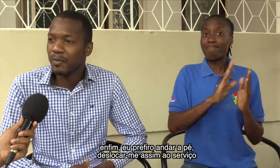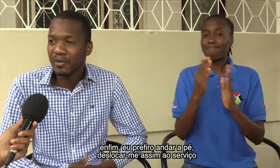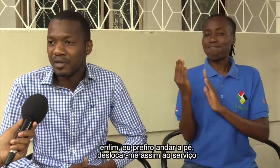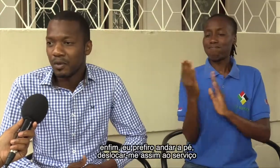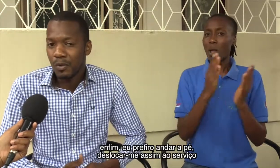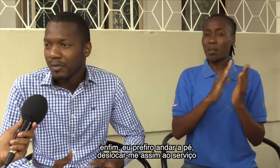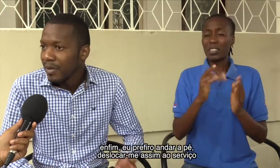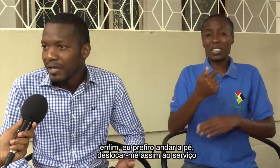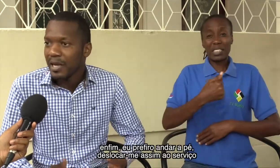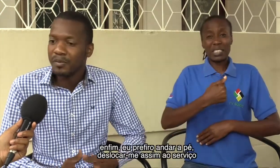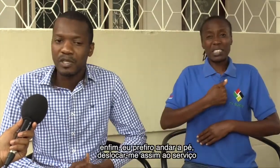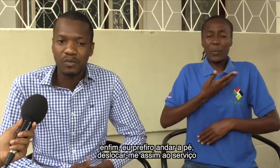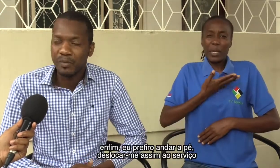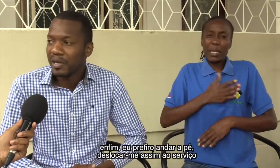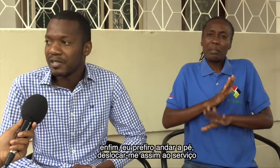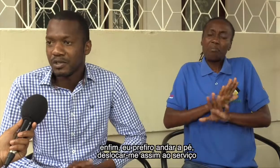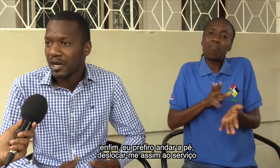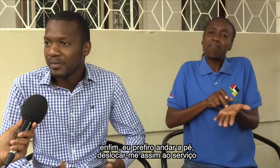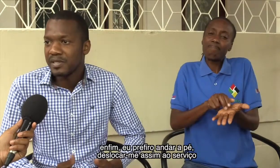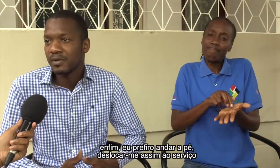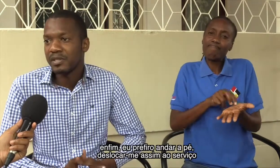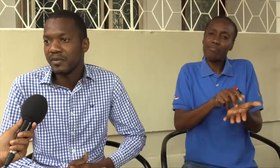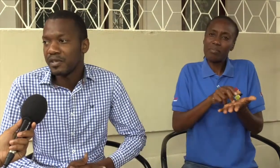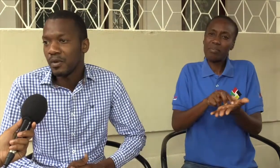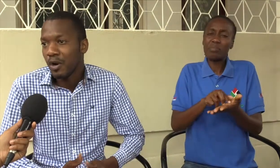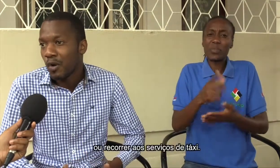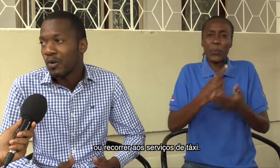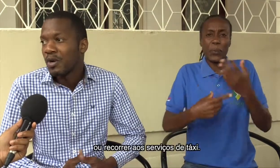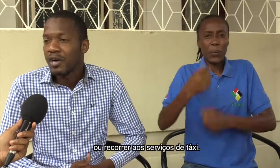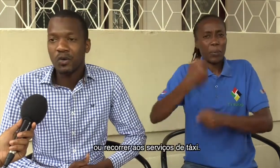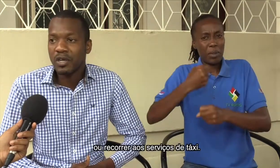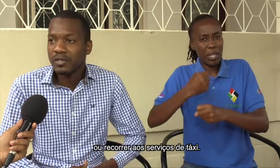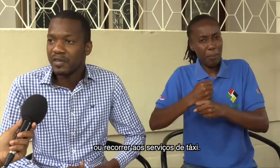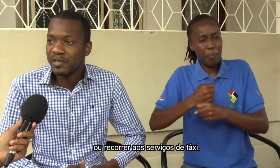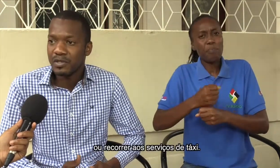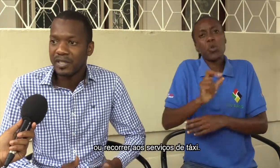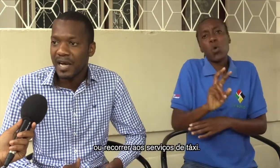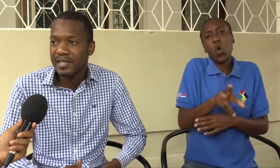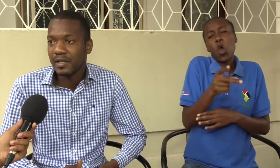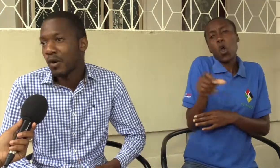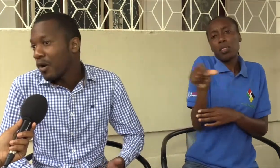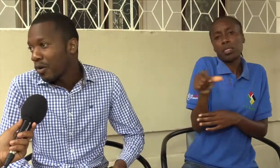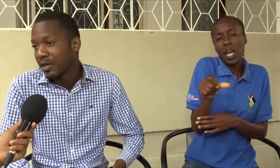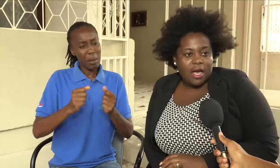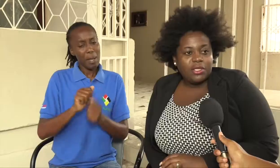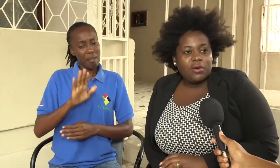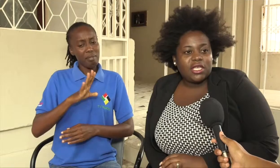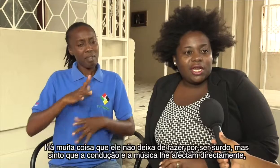prefiro andar mesmo para deslocar-me assim ao serviço ou recorrer aos serviços de táxi. Há muita coisa que ele